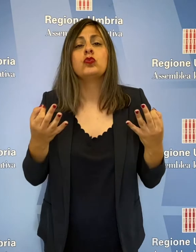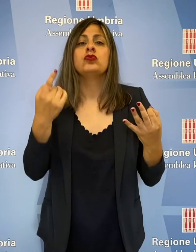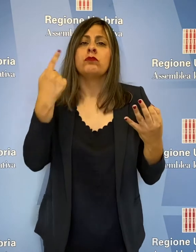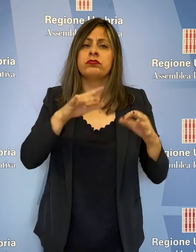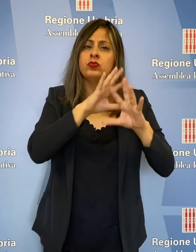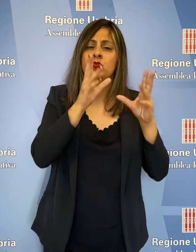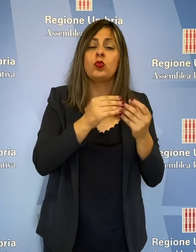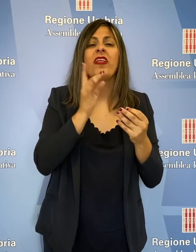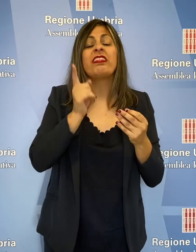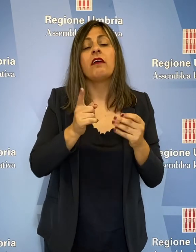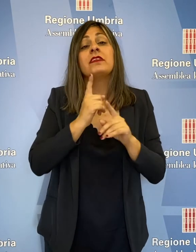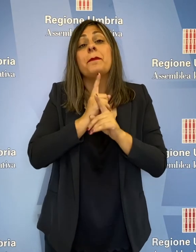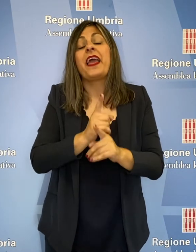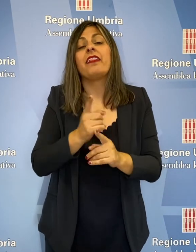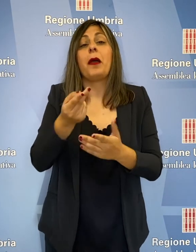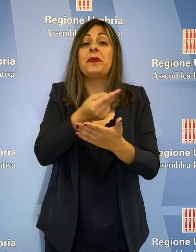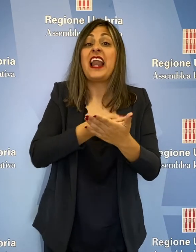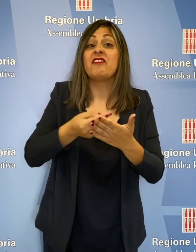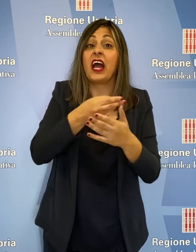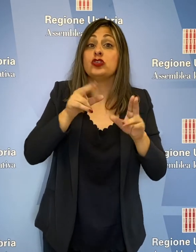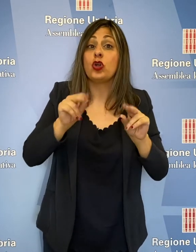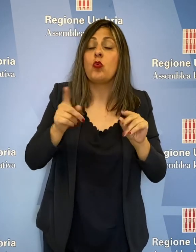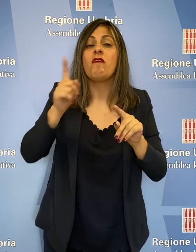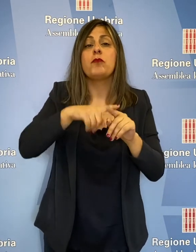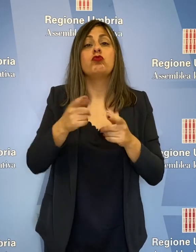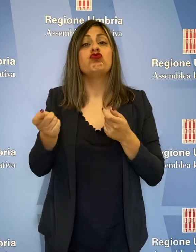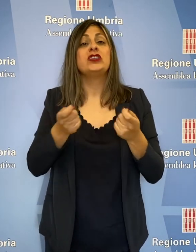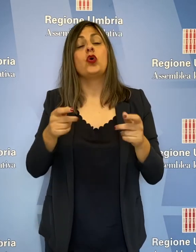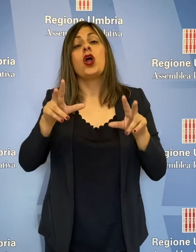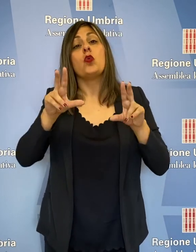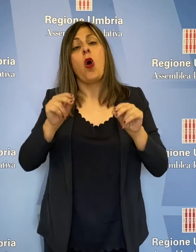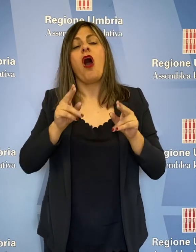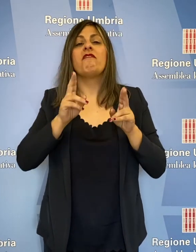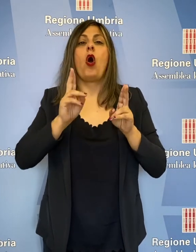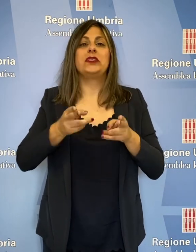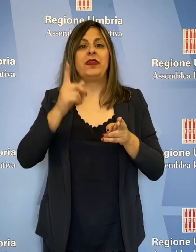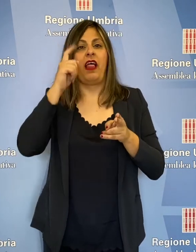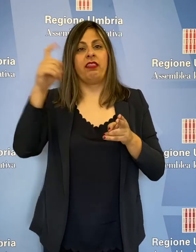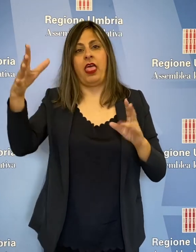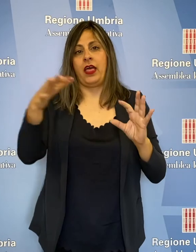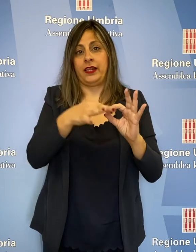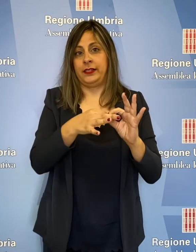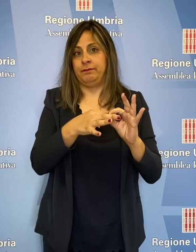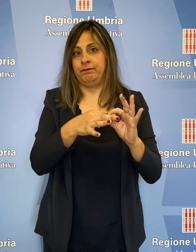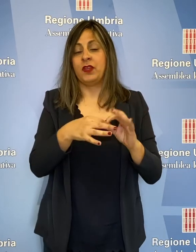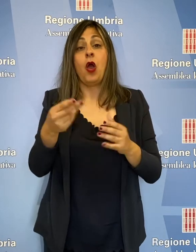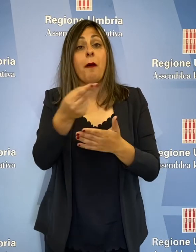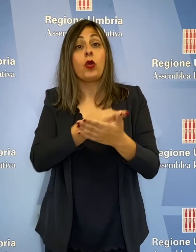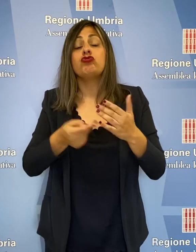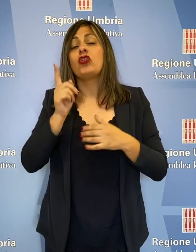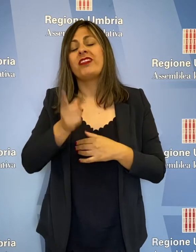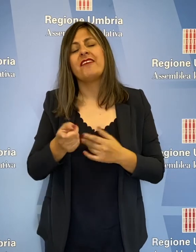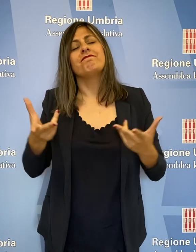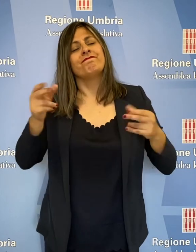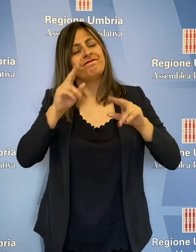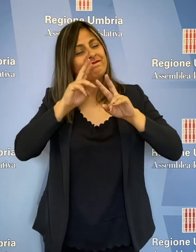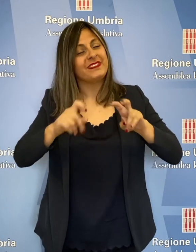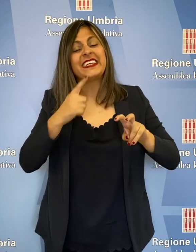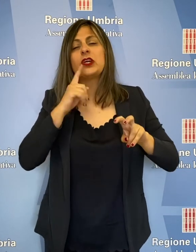discendere dalla nuova pianificazione e dalla nuova gestione dell'azienda ospedaliera di Terni. Il progetto dovrà essere rivisto con tutti i portatori di